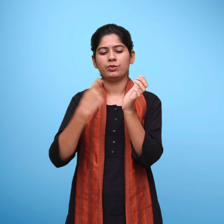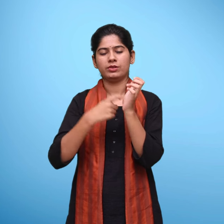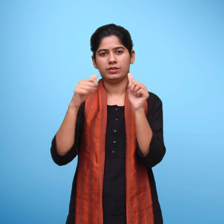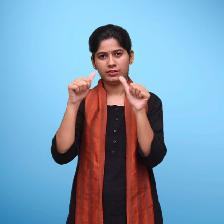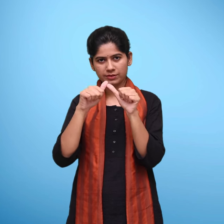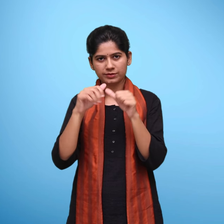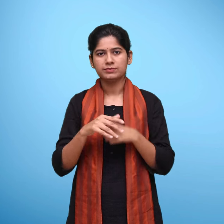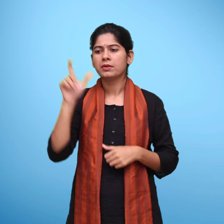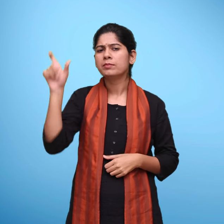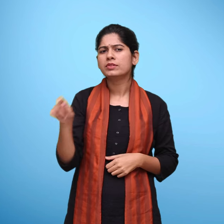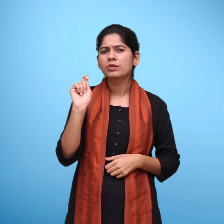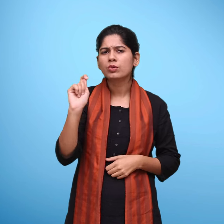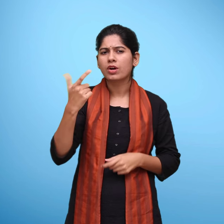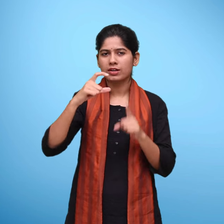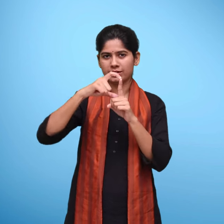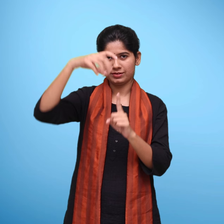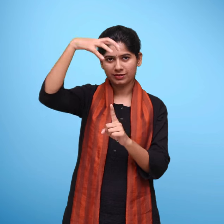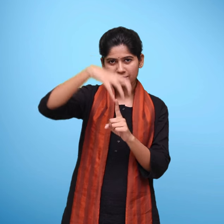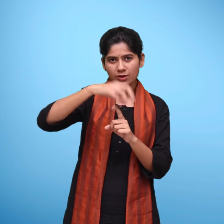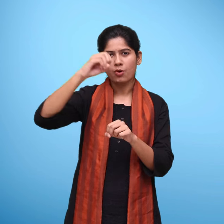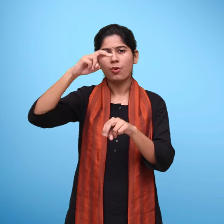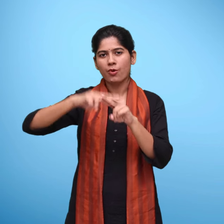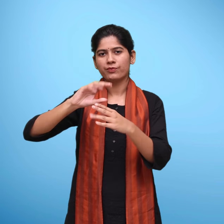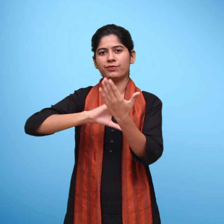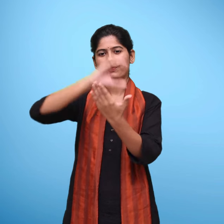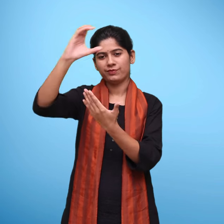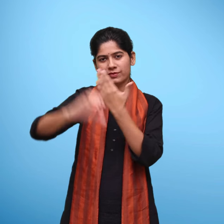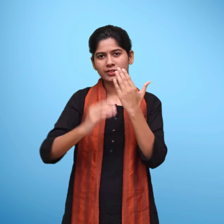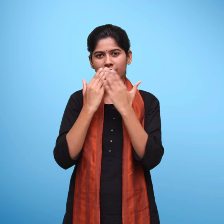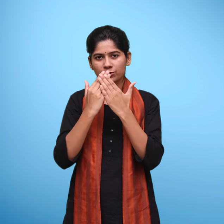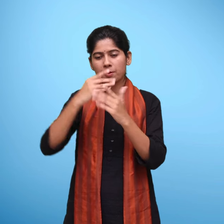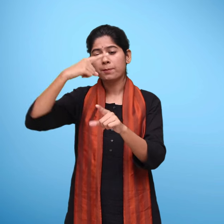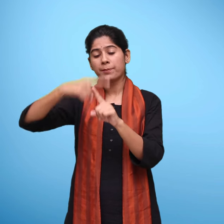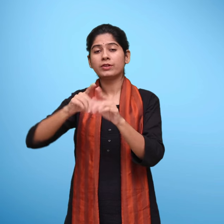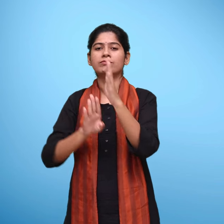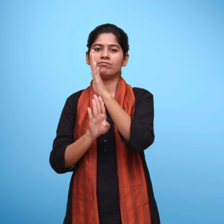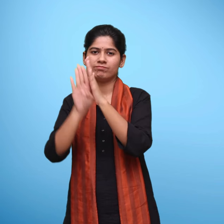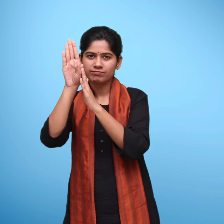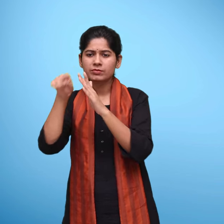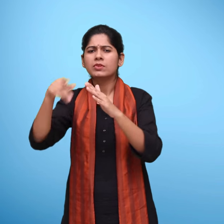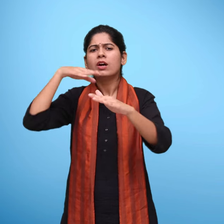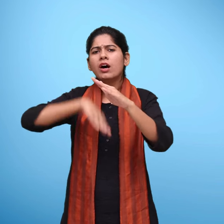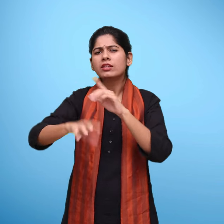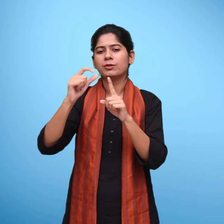आचार एवं अध्यक्ष, पाठ्य चर्या अध्यान एवं विकास विभाग